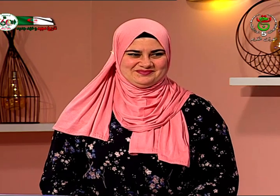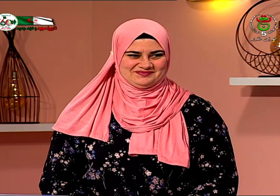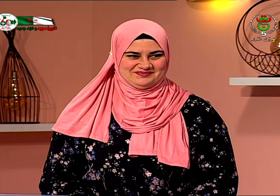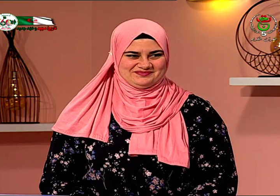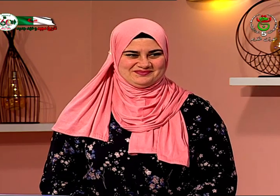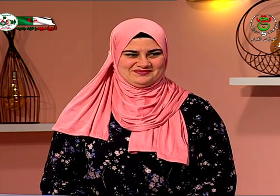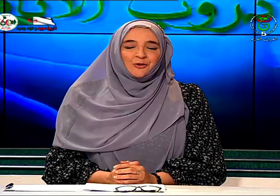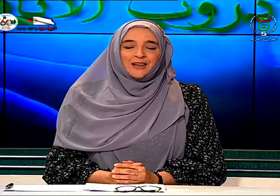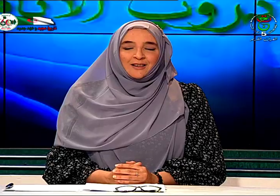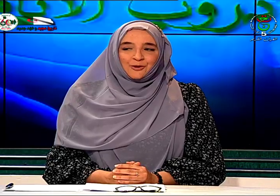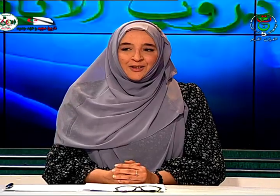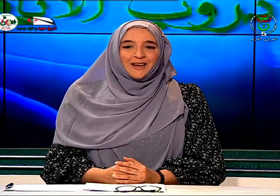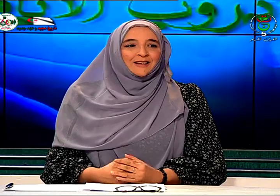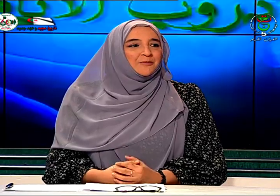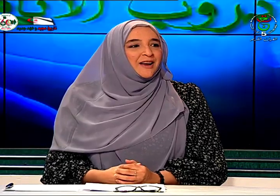لأنهم ساعدوني على الوصول إلى هذه المرحلة